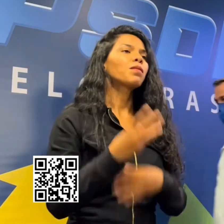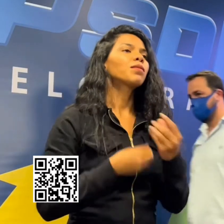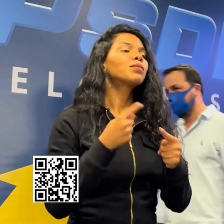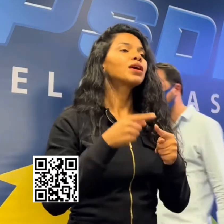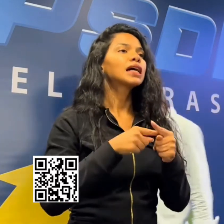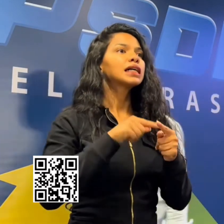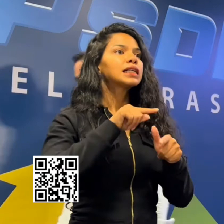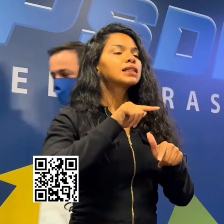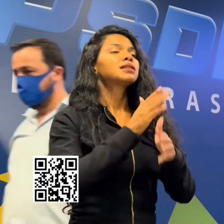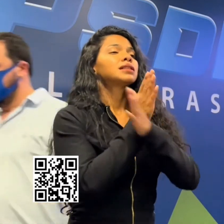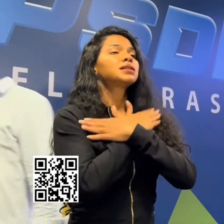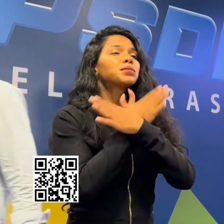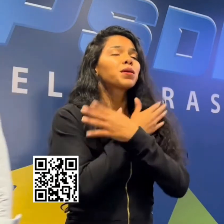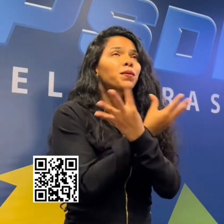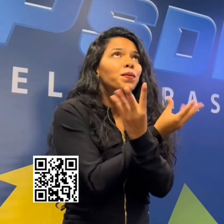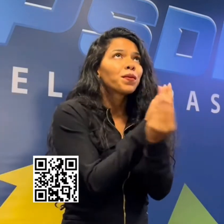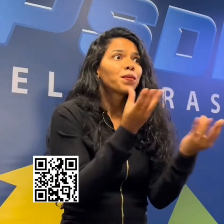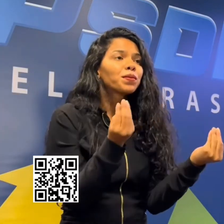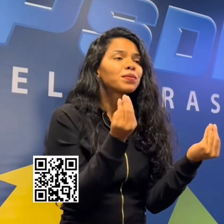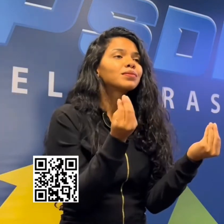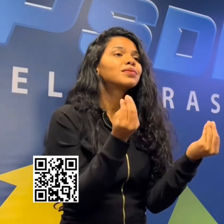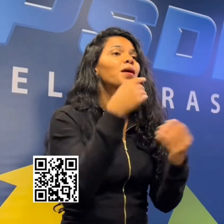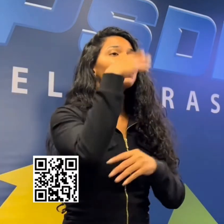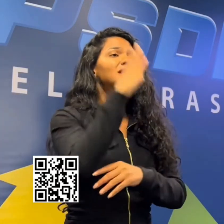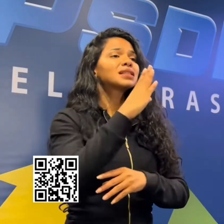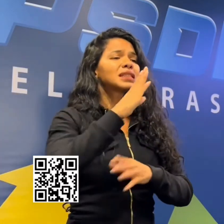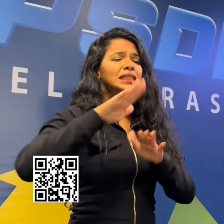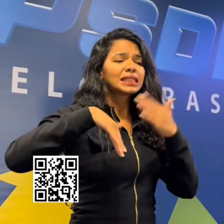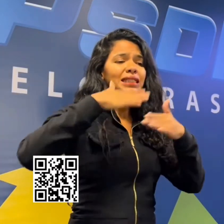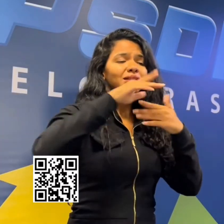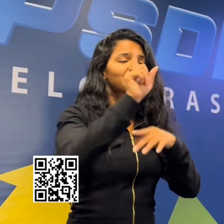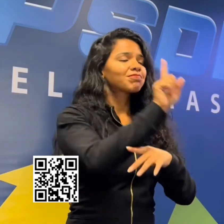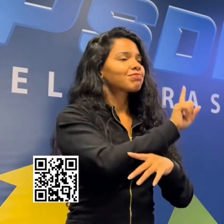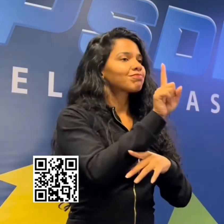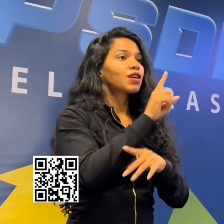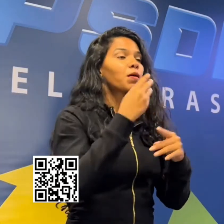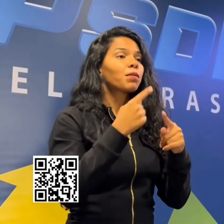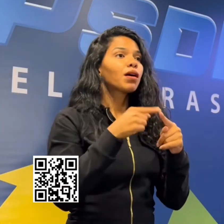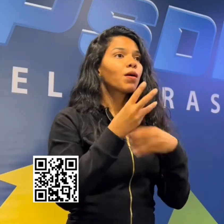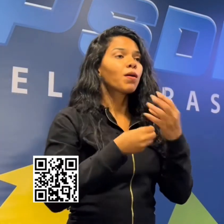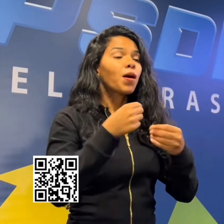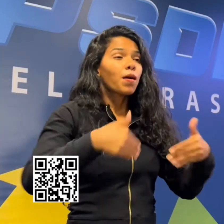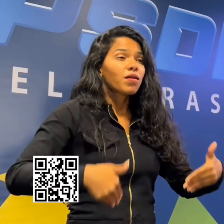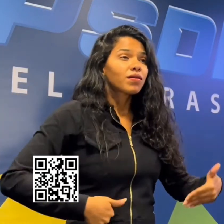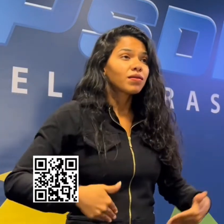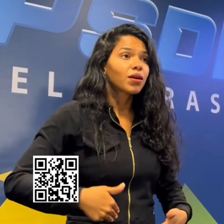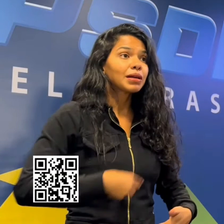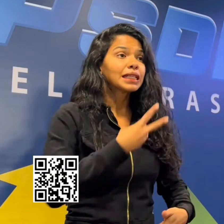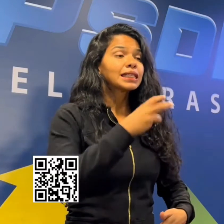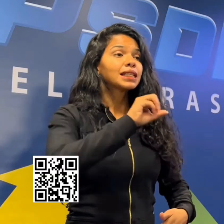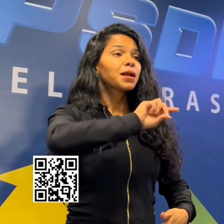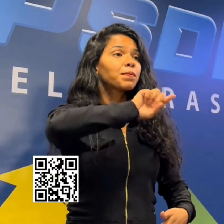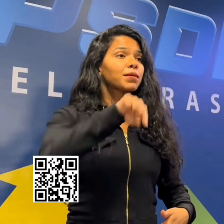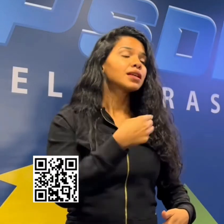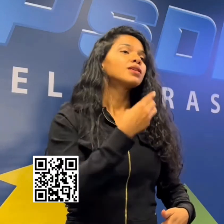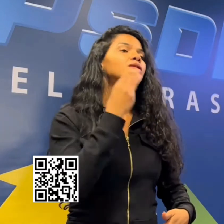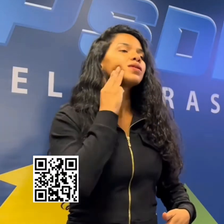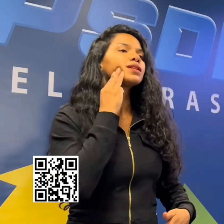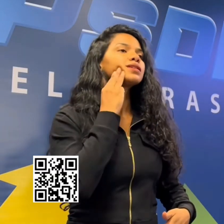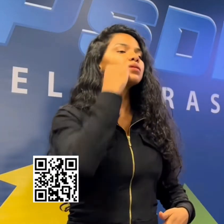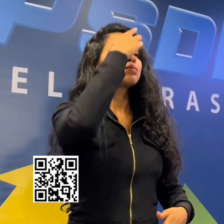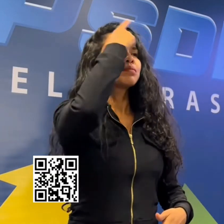conta do Brasil. O Brasil não cresce, a inflação aumenta, a fome atinge 30 bilhões de brasileiros, a renda